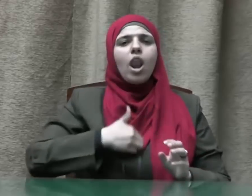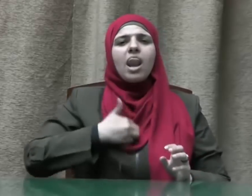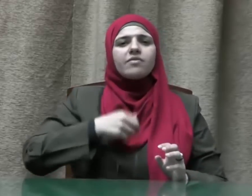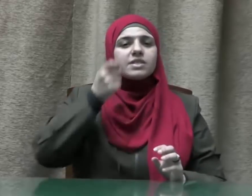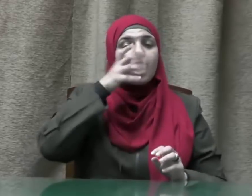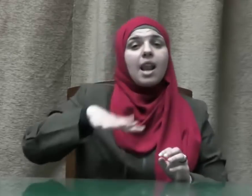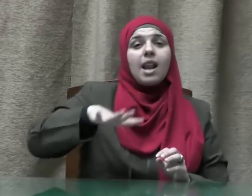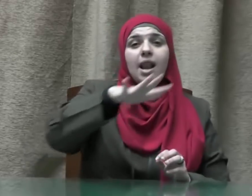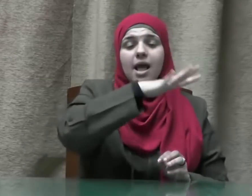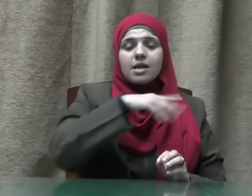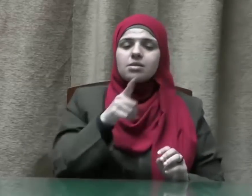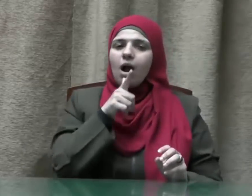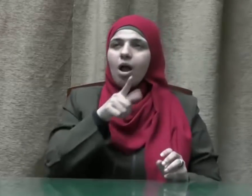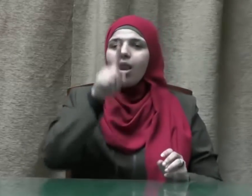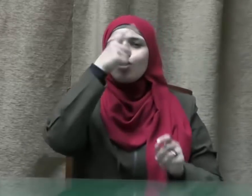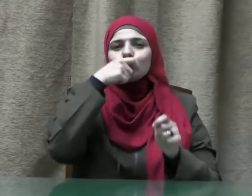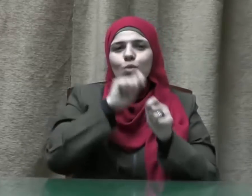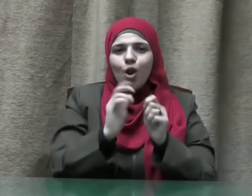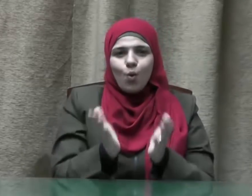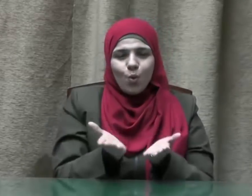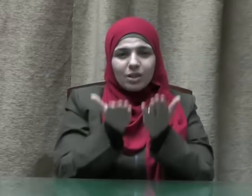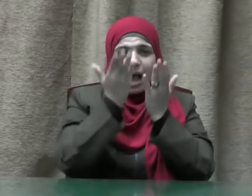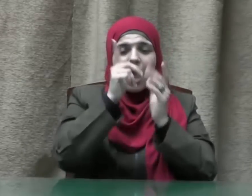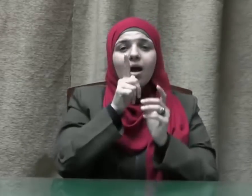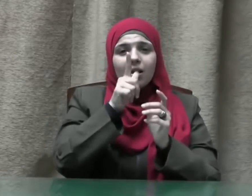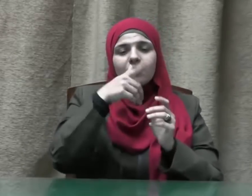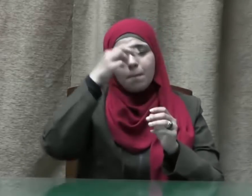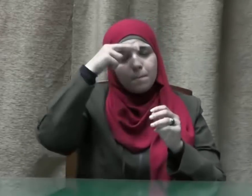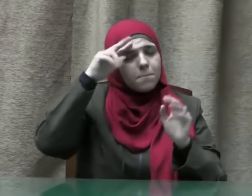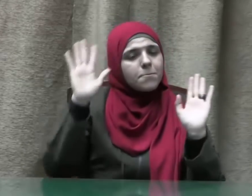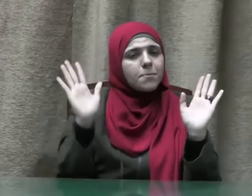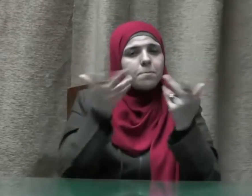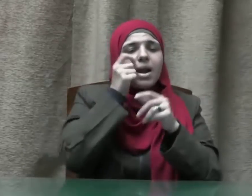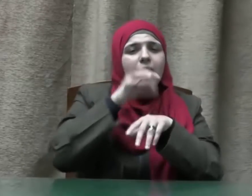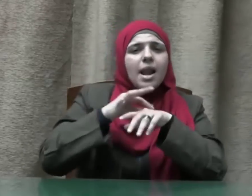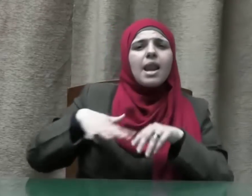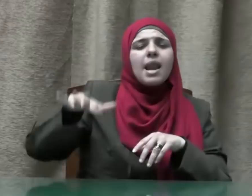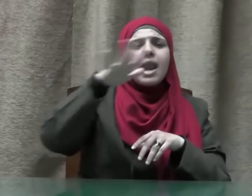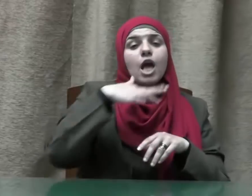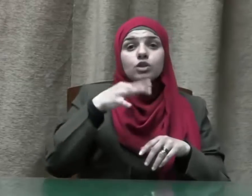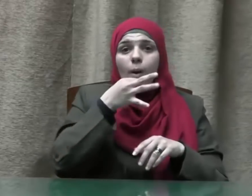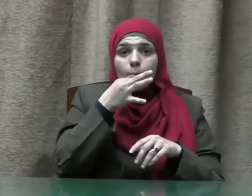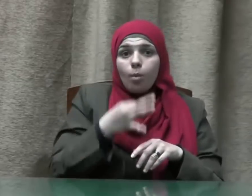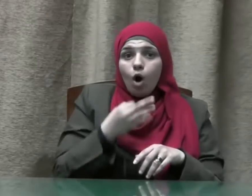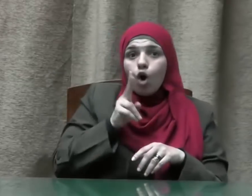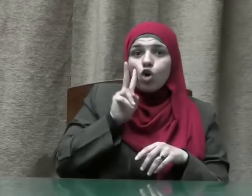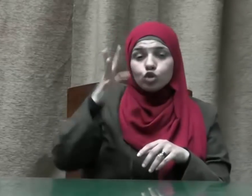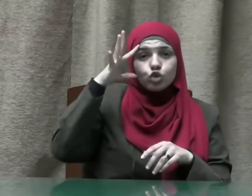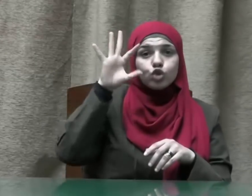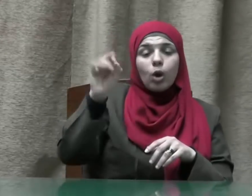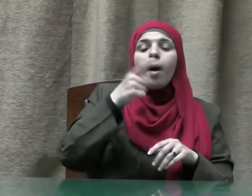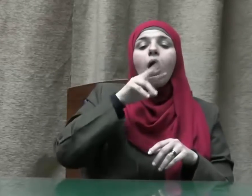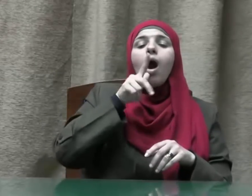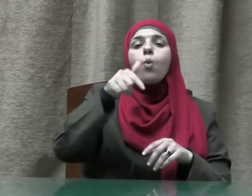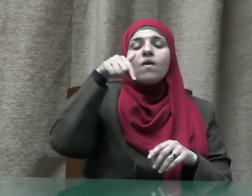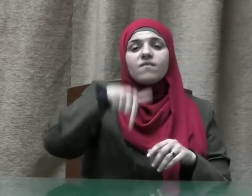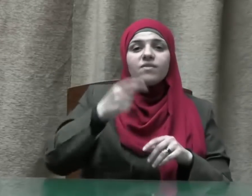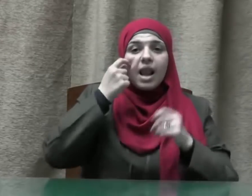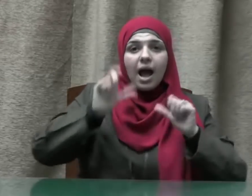قال تعالى ومن الناس من يعجبك قوله في الحياة الدنيا ويشهد الله على